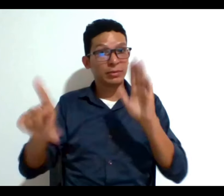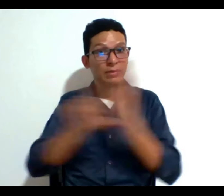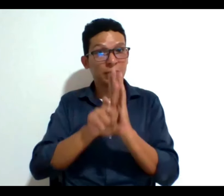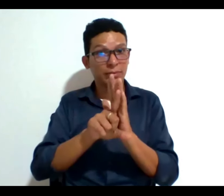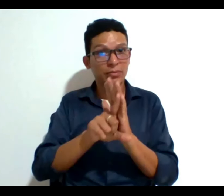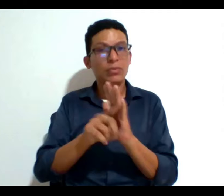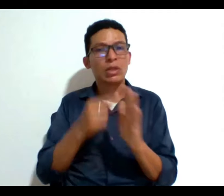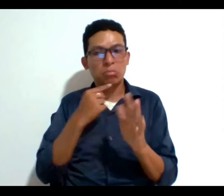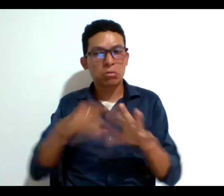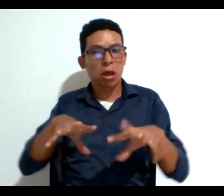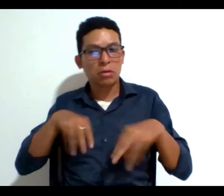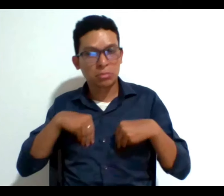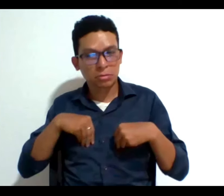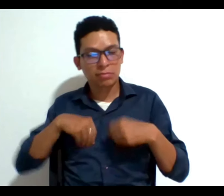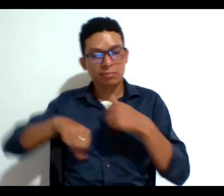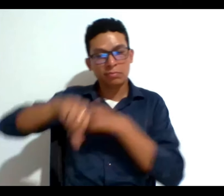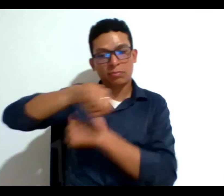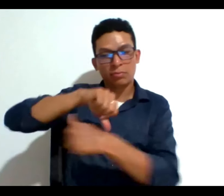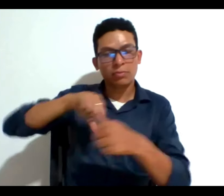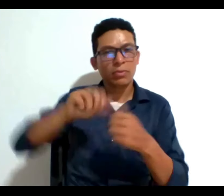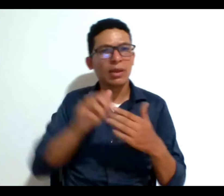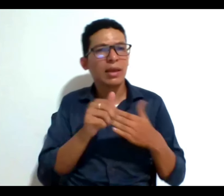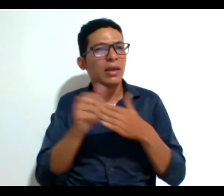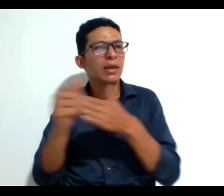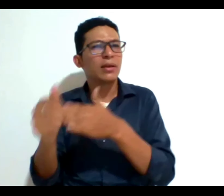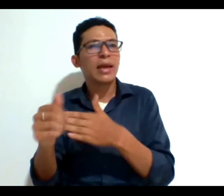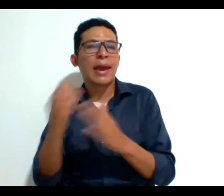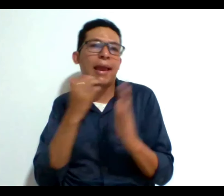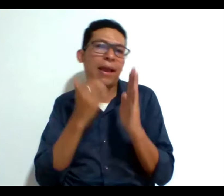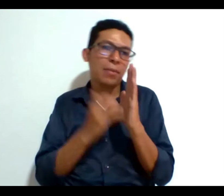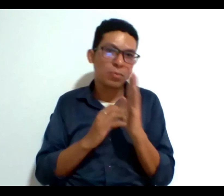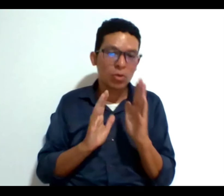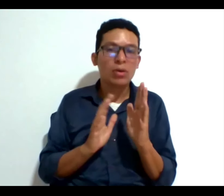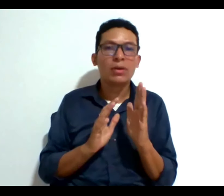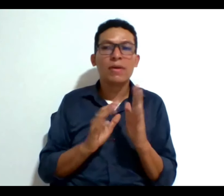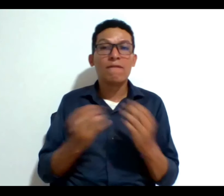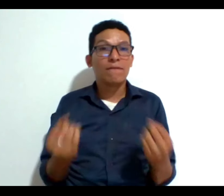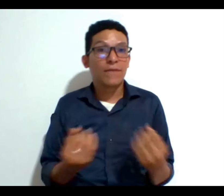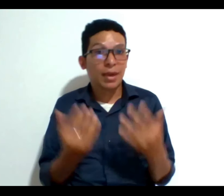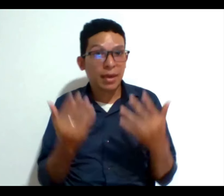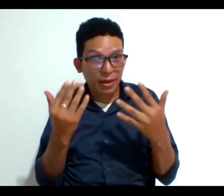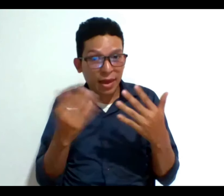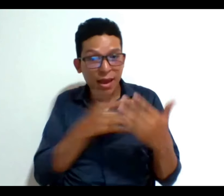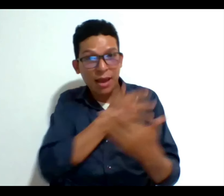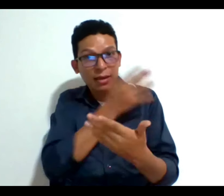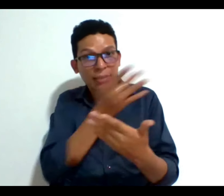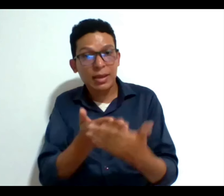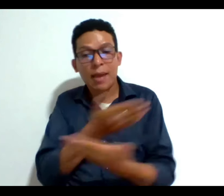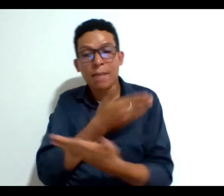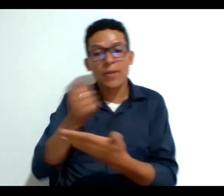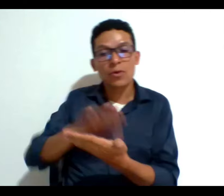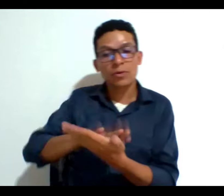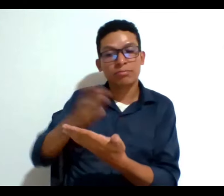sustituto guiándose por por ejemplo la trayectoria de vida la mejor interpretación de la voluntad yo conociendo a esta persona